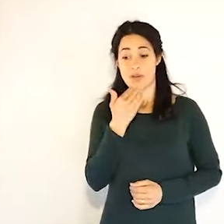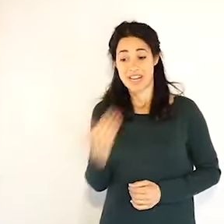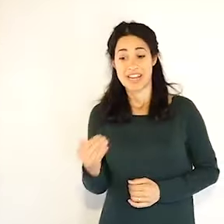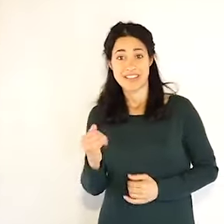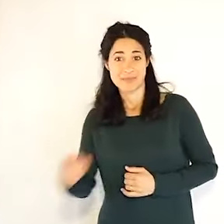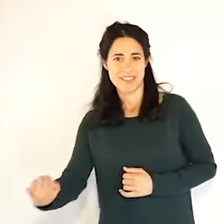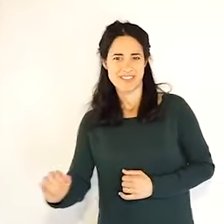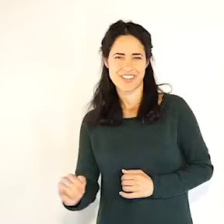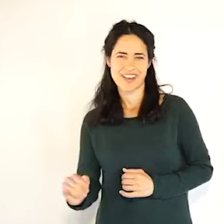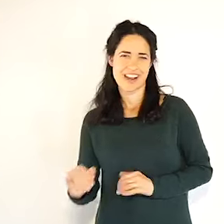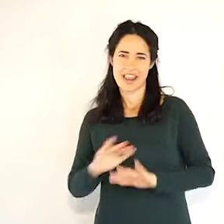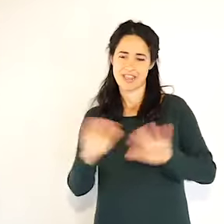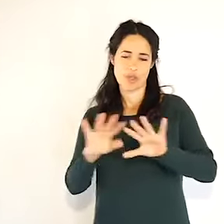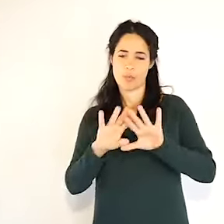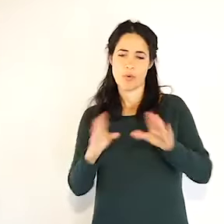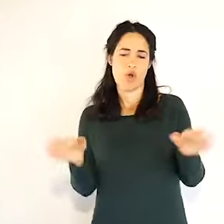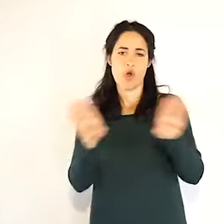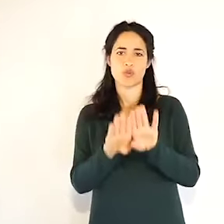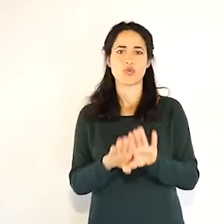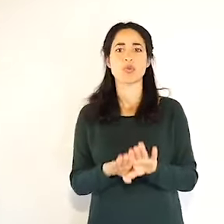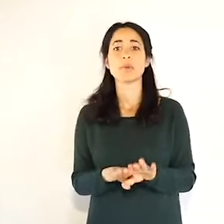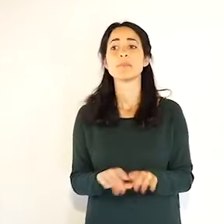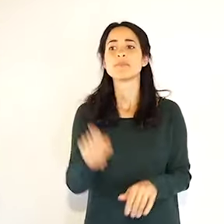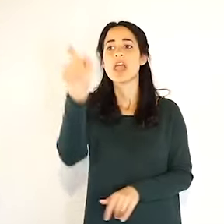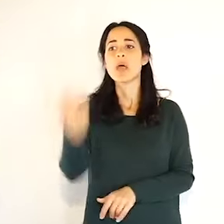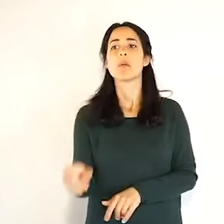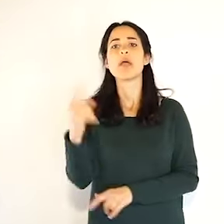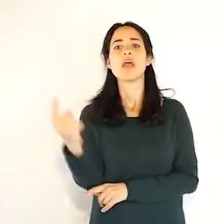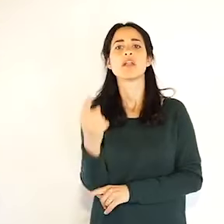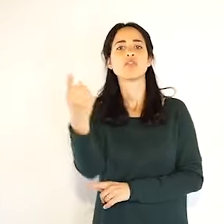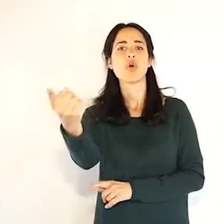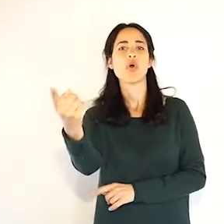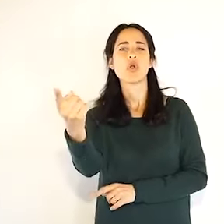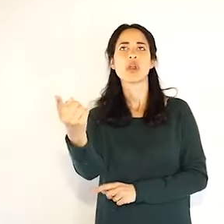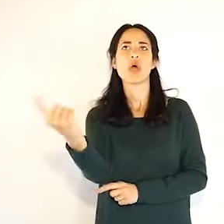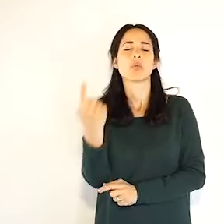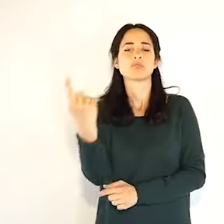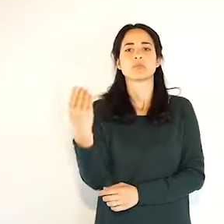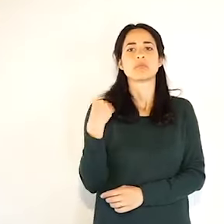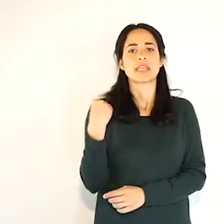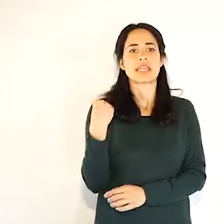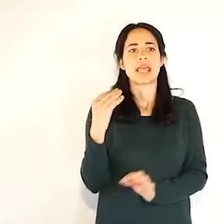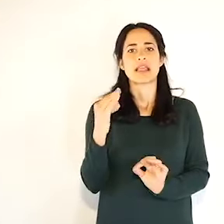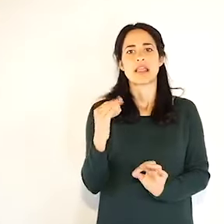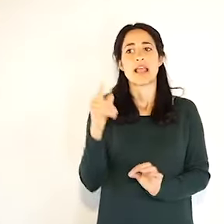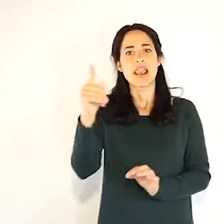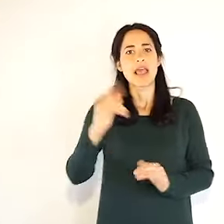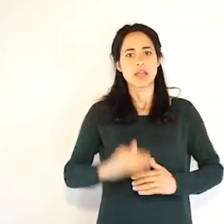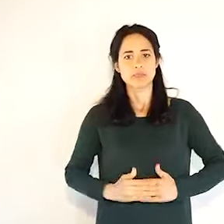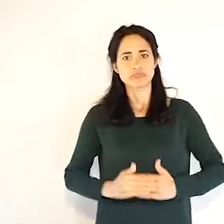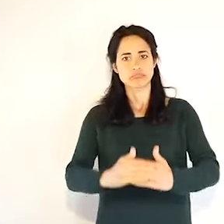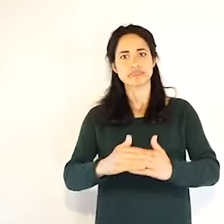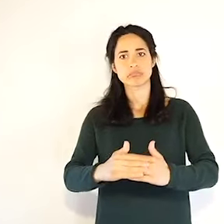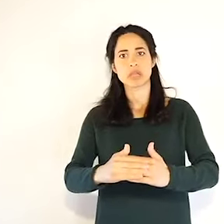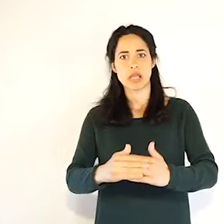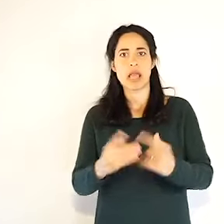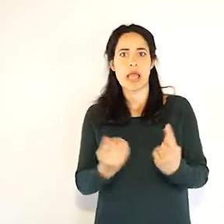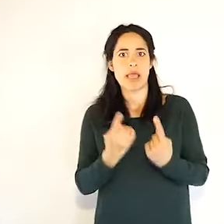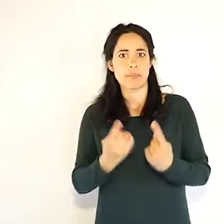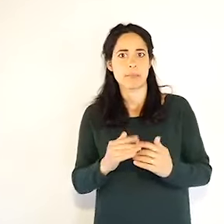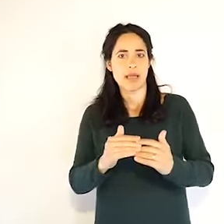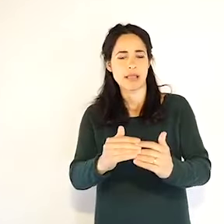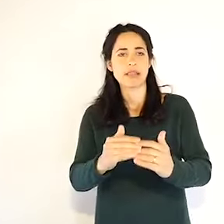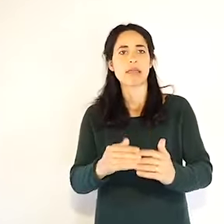alla fine della gravidanza chiede se i comuni nelle loro convenzioni con i